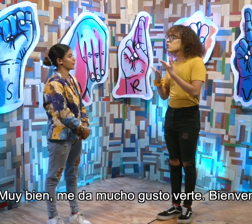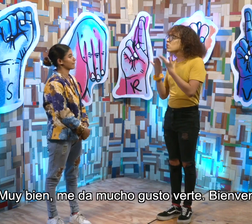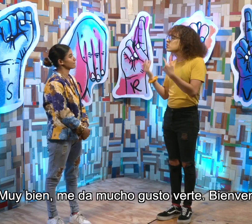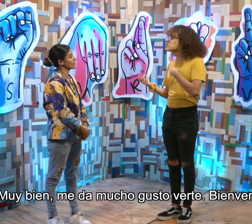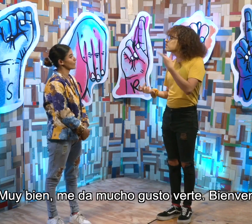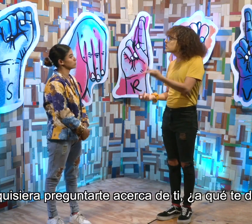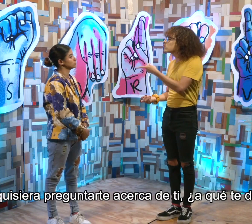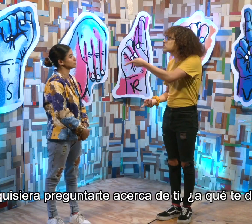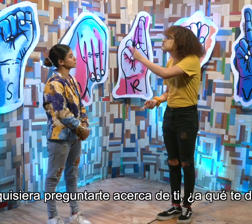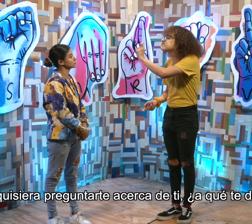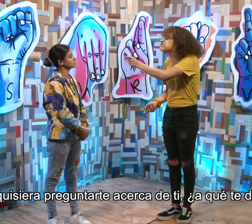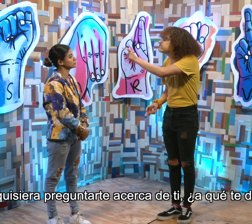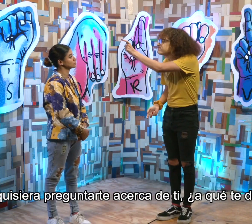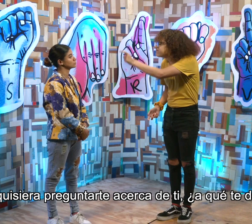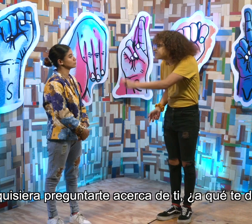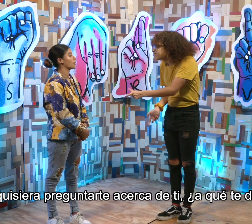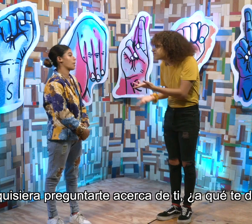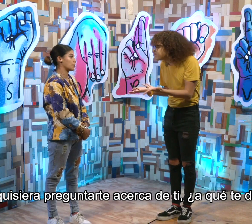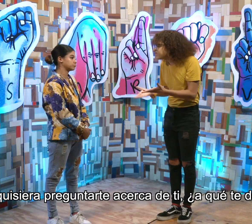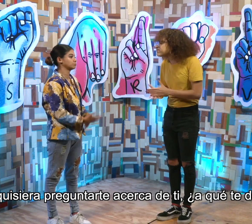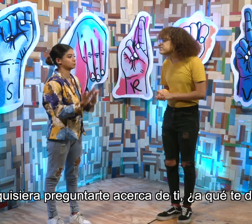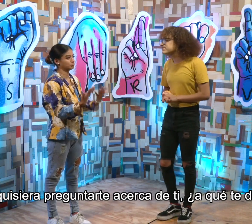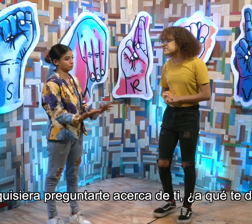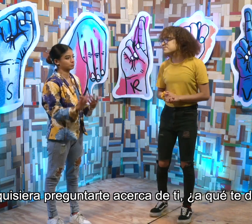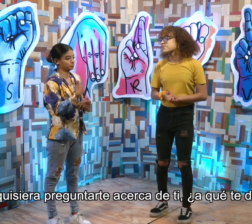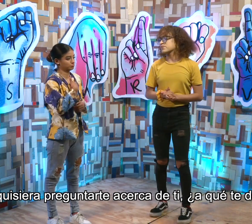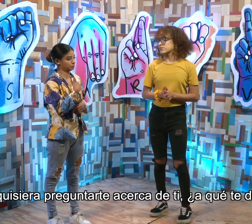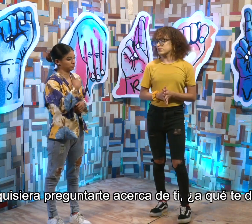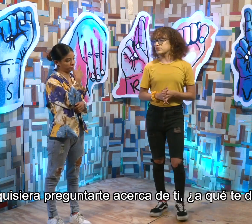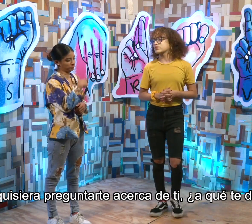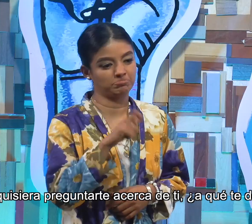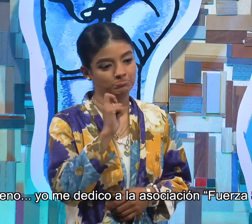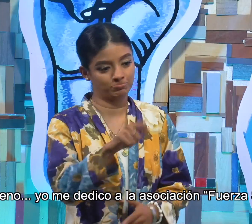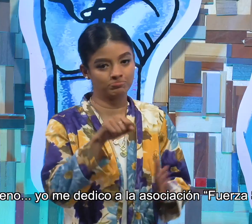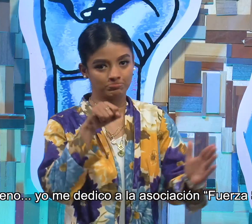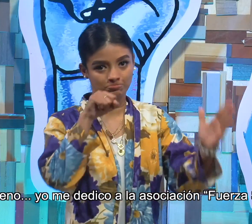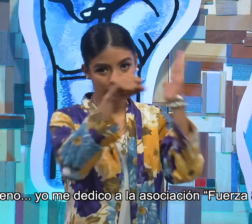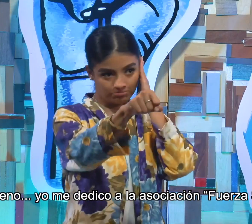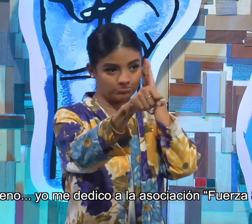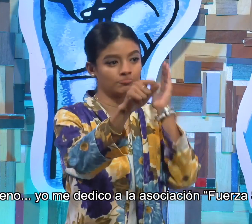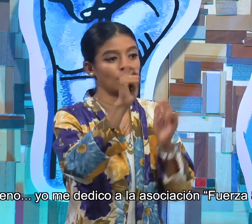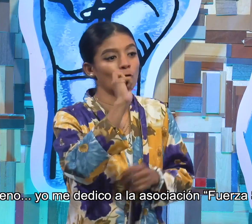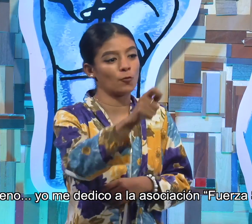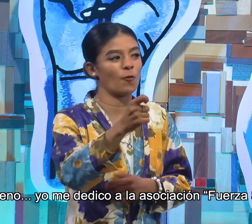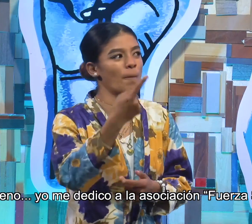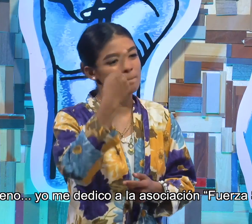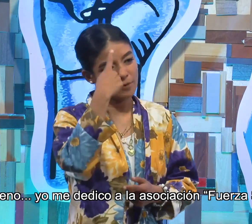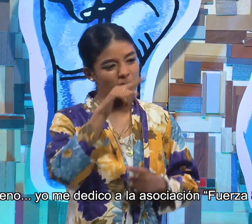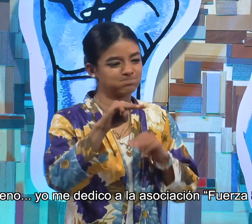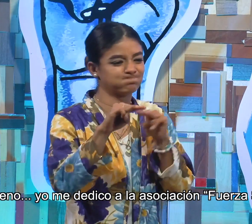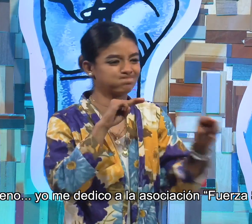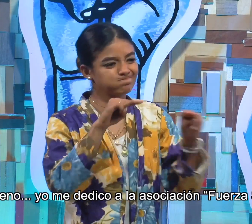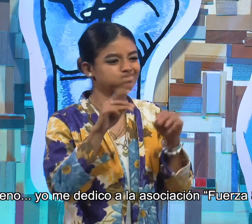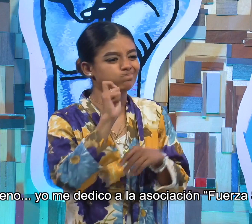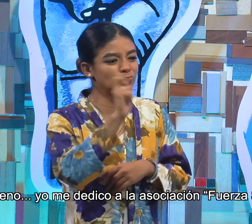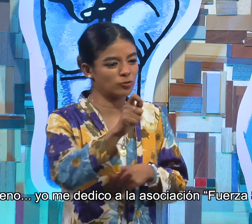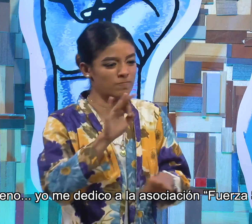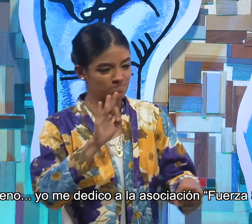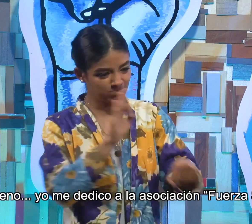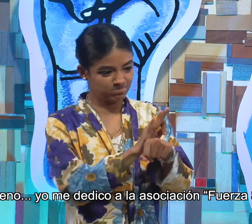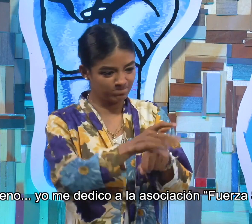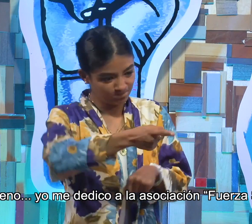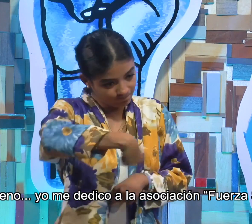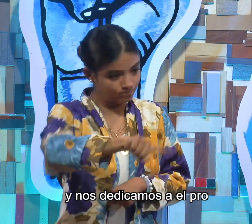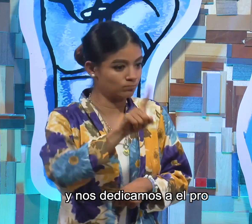¡Bienvenida! Yo quisiera preguntarte acerca de ti. ¿A qué te dedicas? Bueno, yo me dedico a la asociación Fuerza